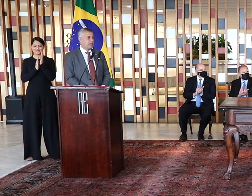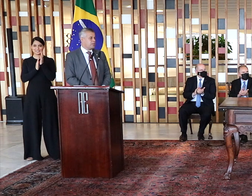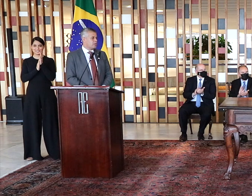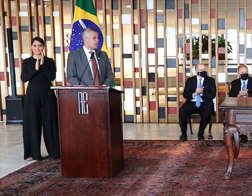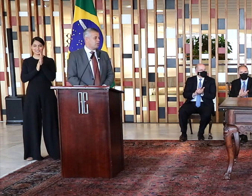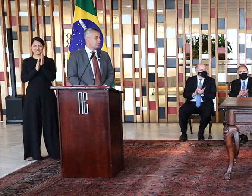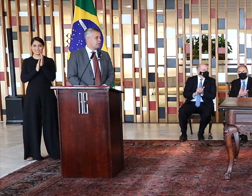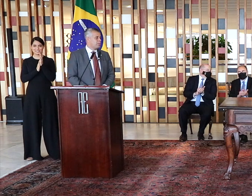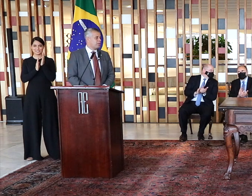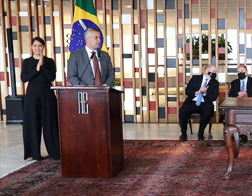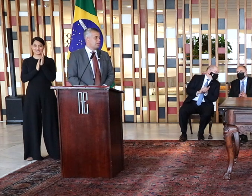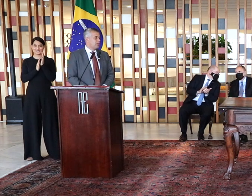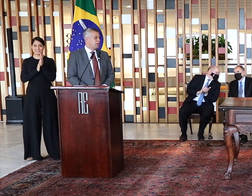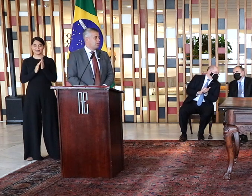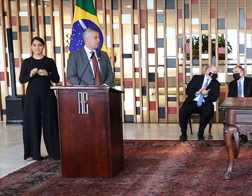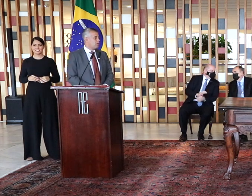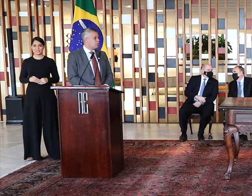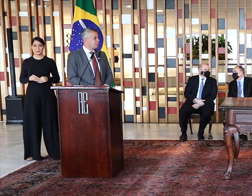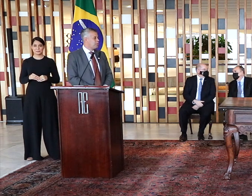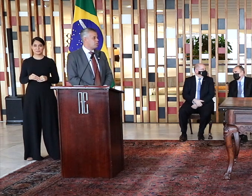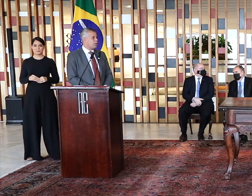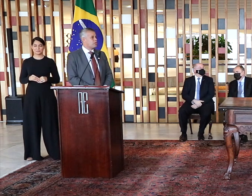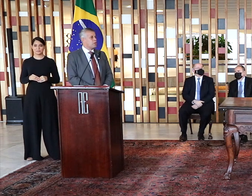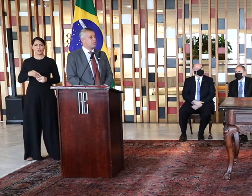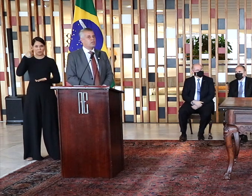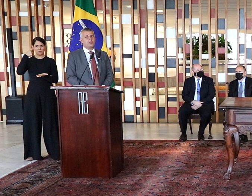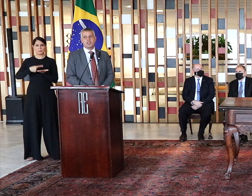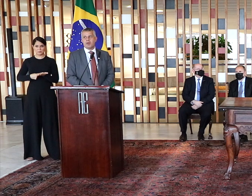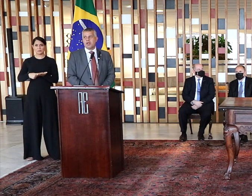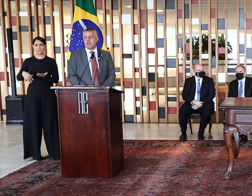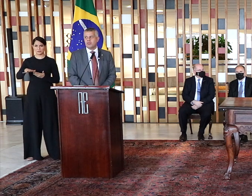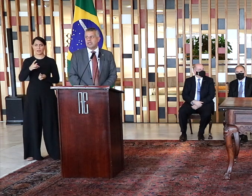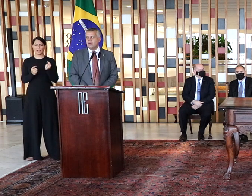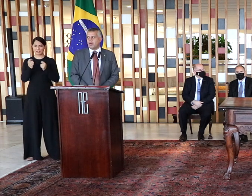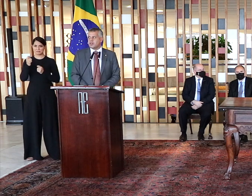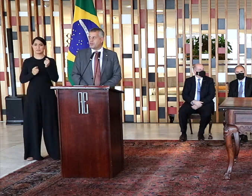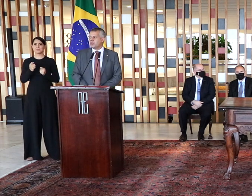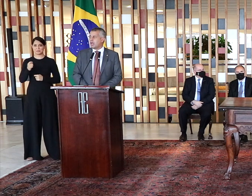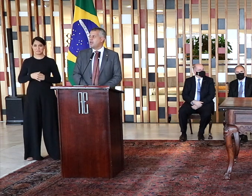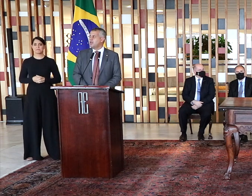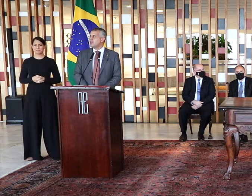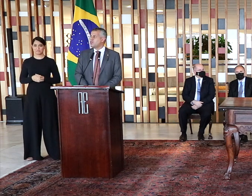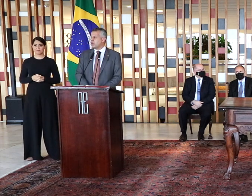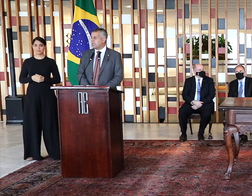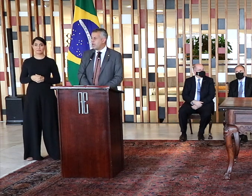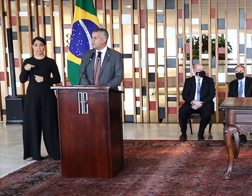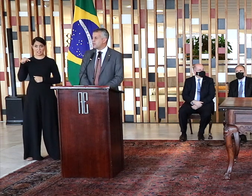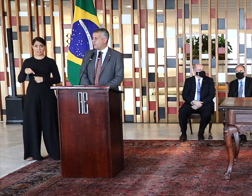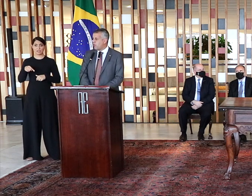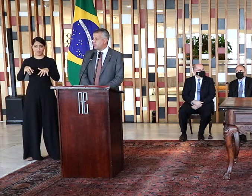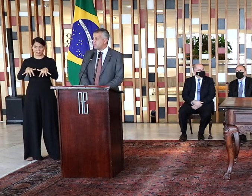acho que esse é um gesto importante, eu trago o compromisso para o setor produtivo, esse parlamento não vai se frutar de